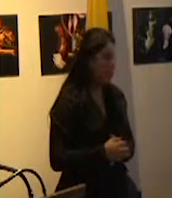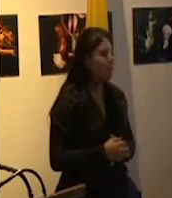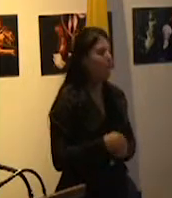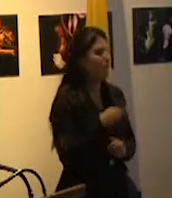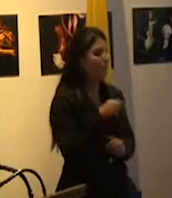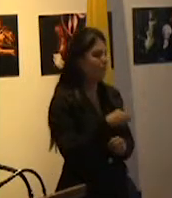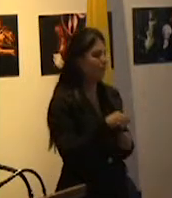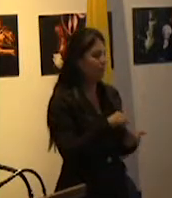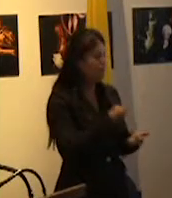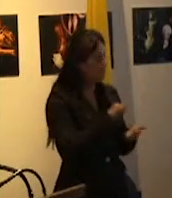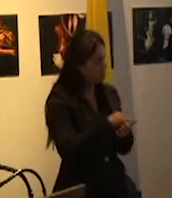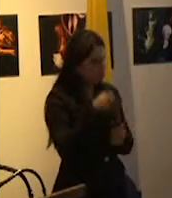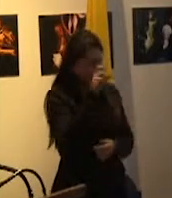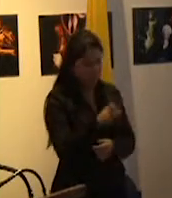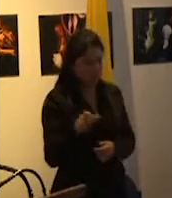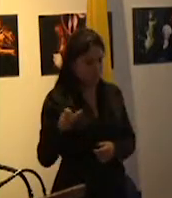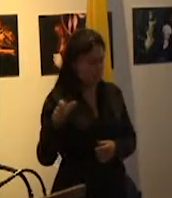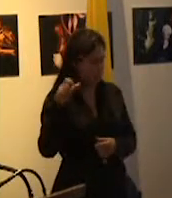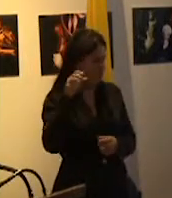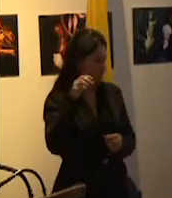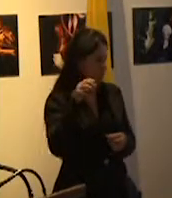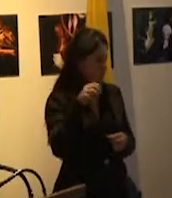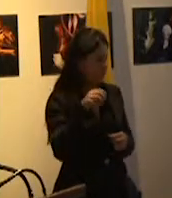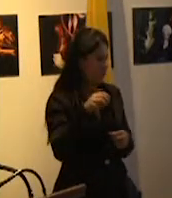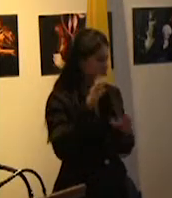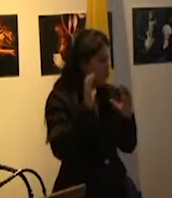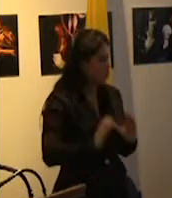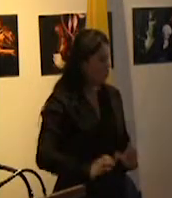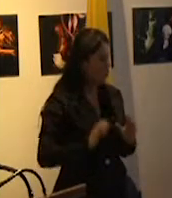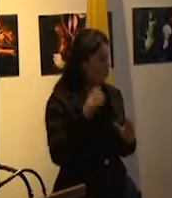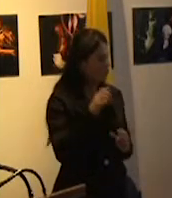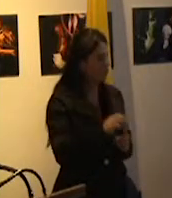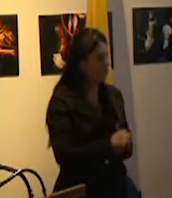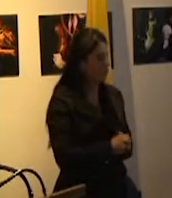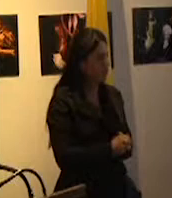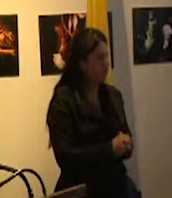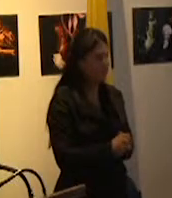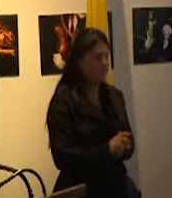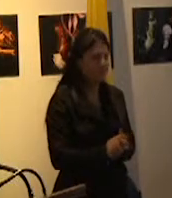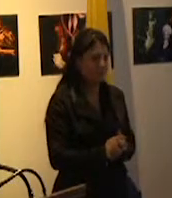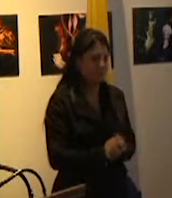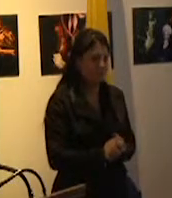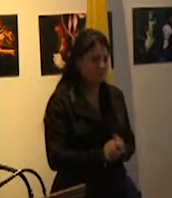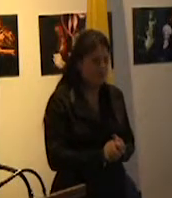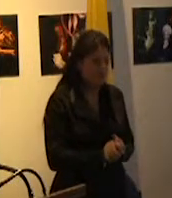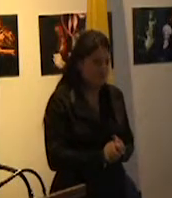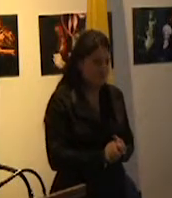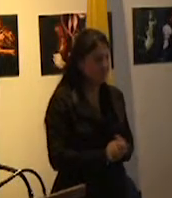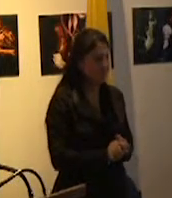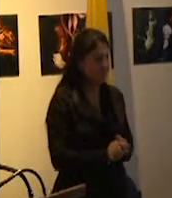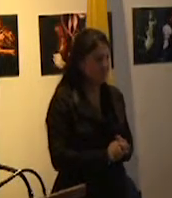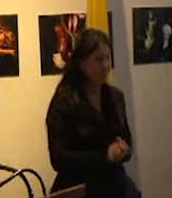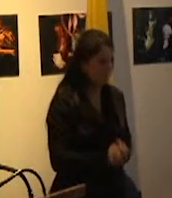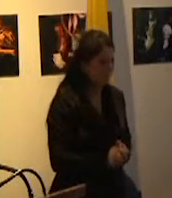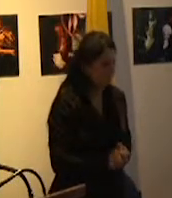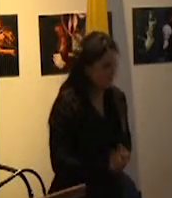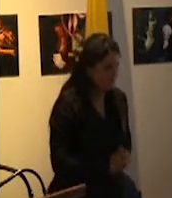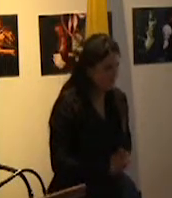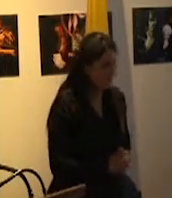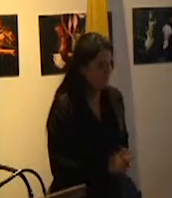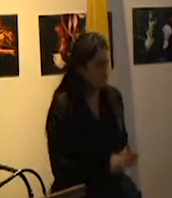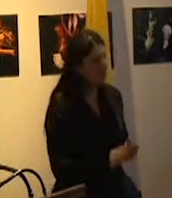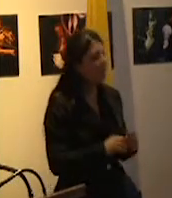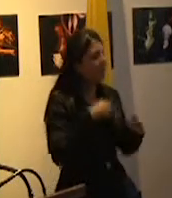la acción de los mismos ciudadanos porque es la sociedad en masa la que tiene interés